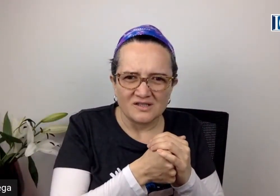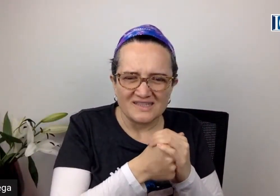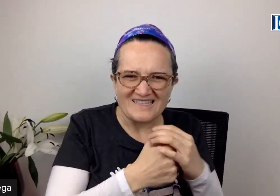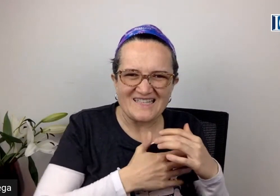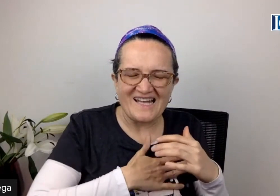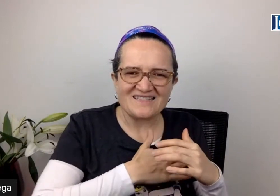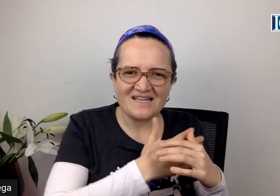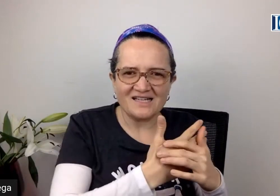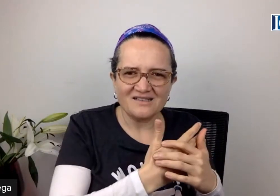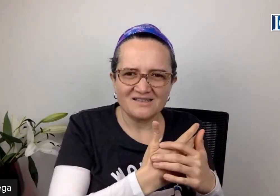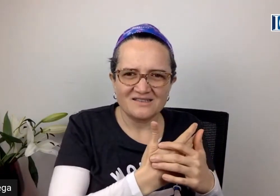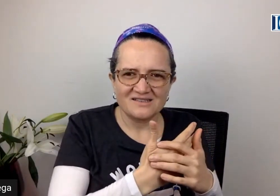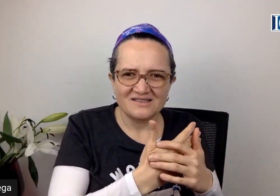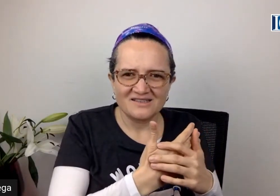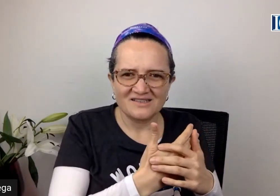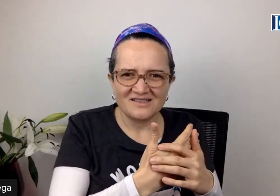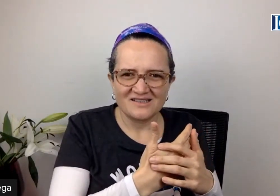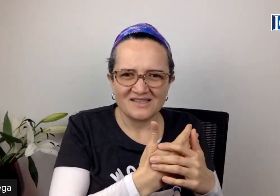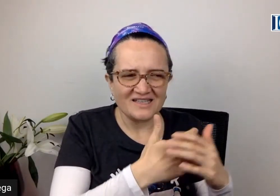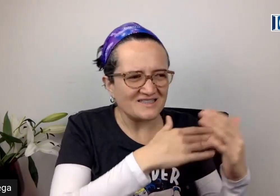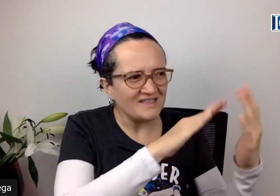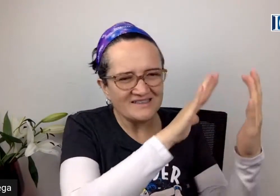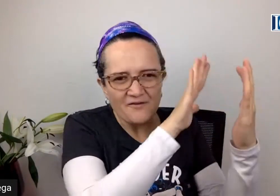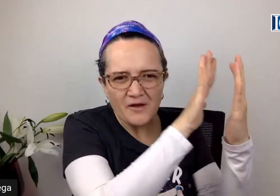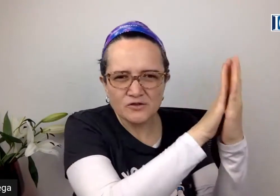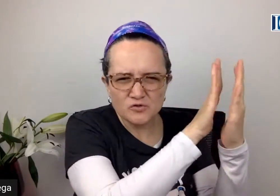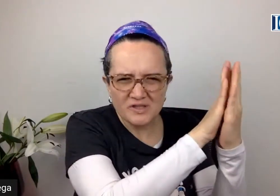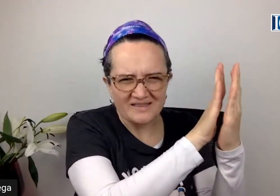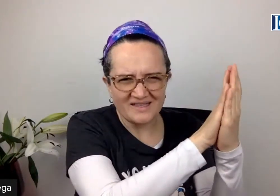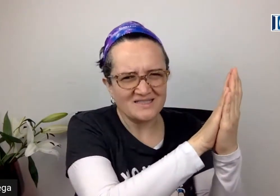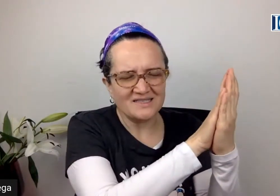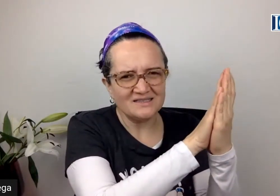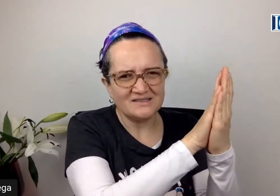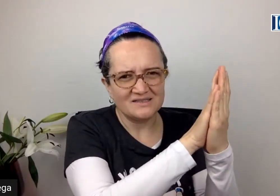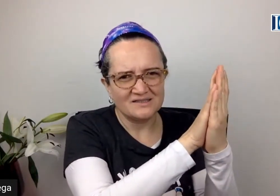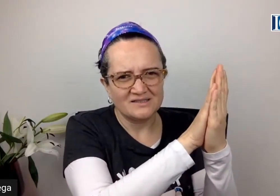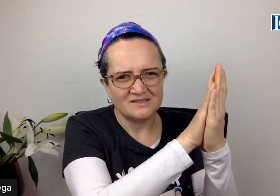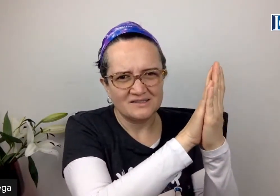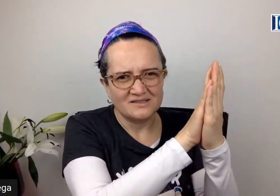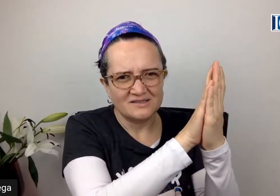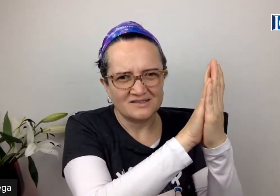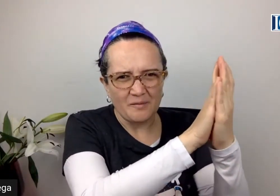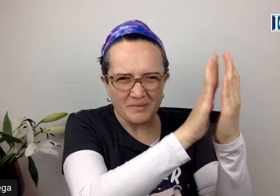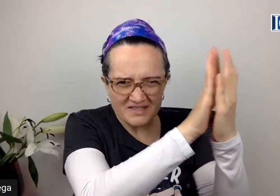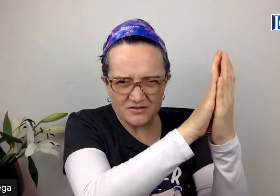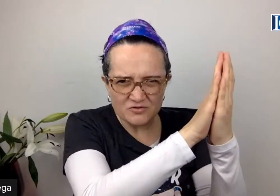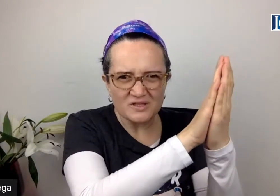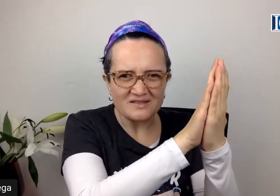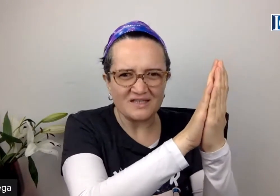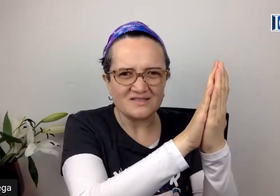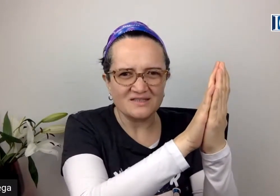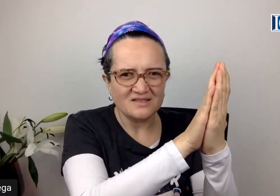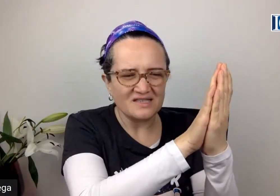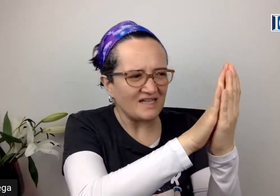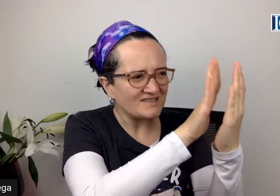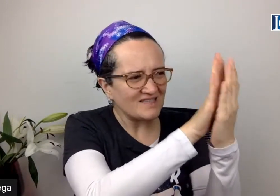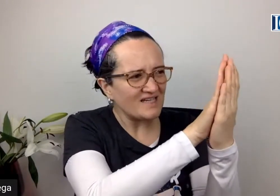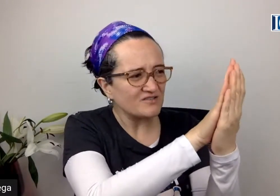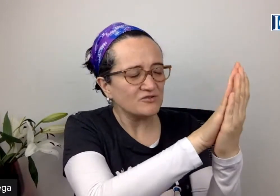de ser a ser, a decir, te veo en tu grandeza, te aprecio en tu grandeza y que gracias a eso